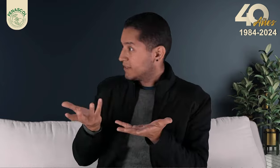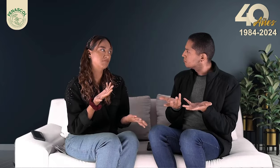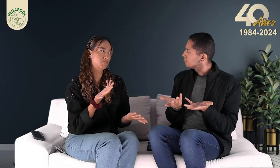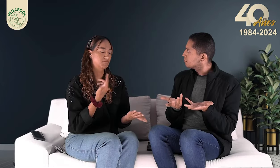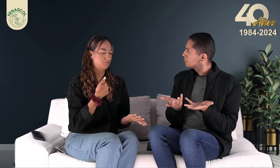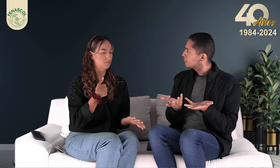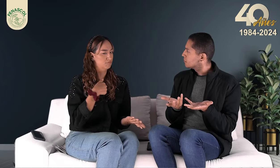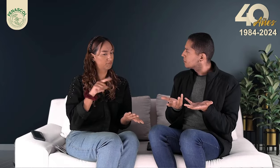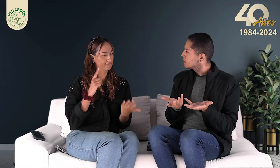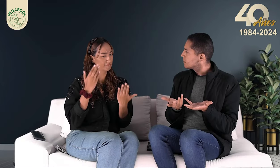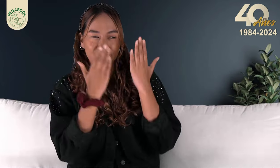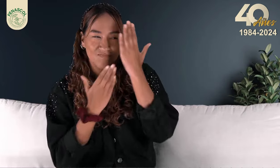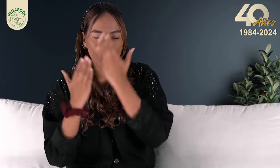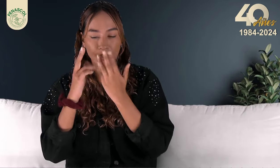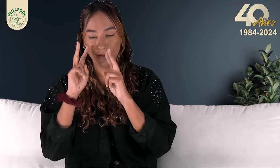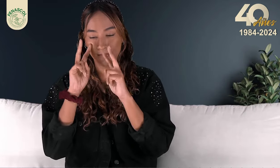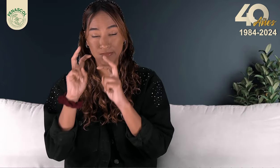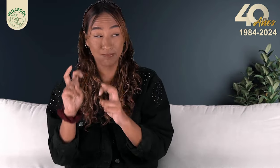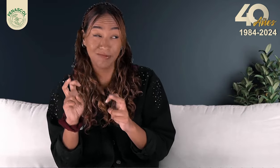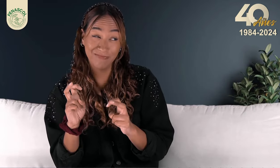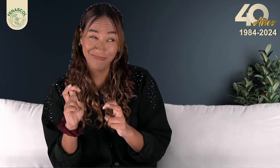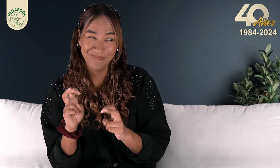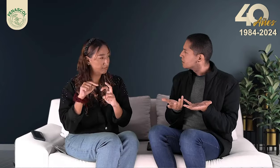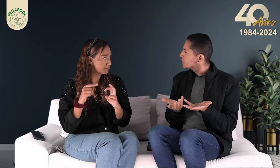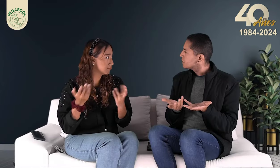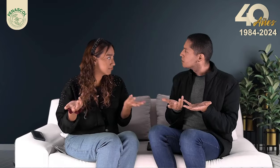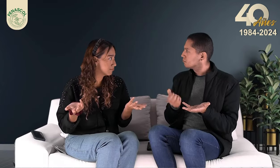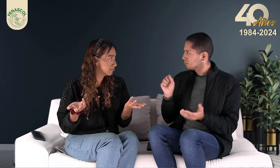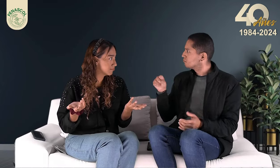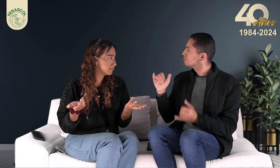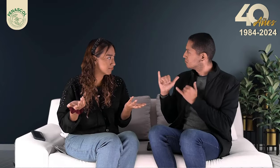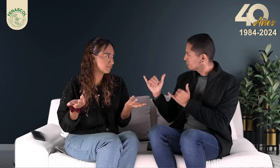Yo voy a analizar lo mismo. Sí, yo igual. ¡Vamos!